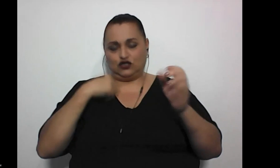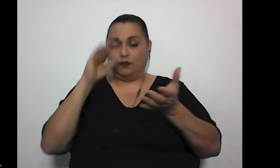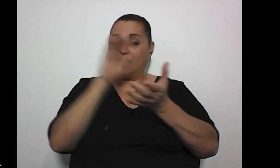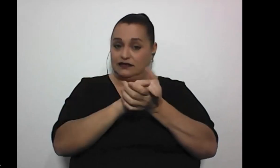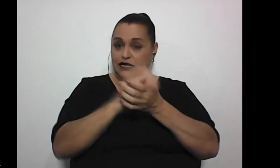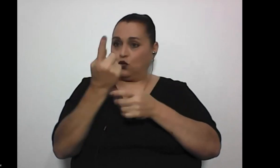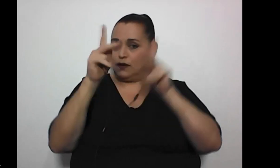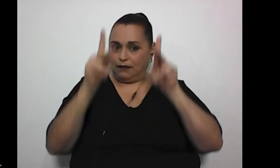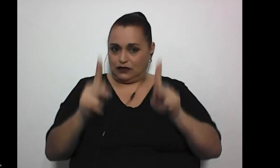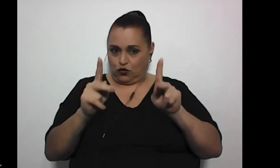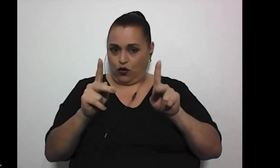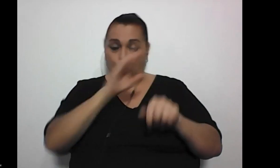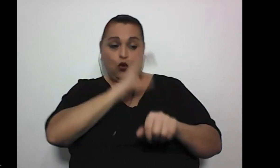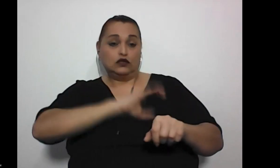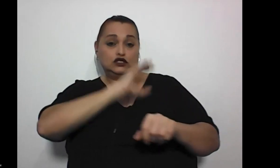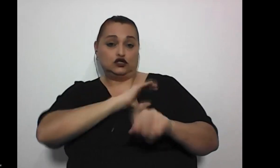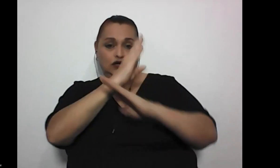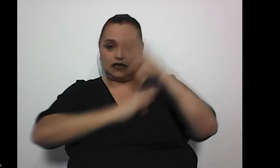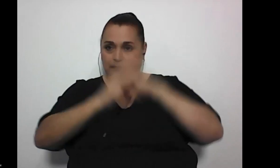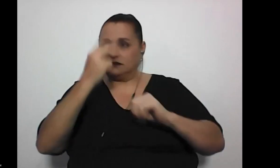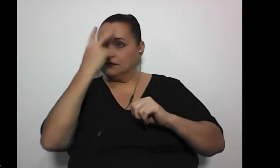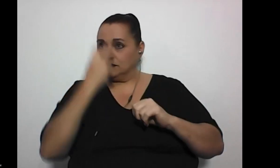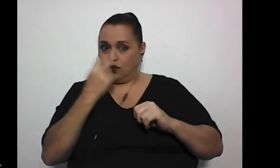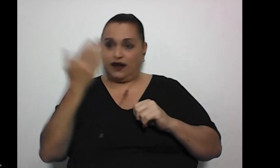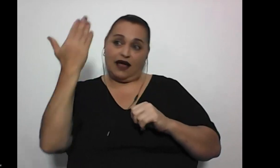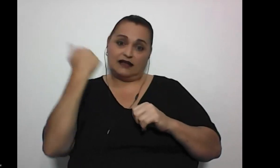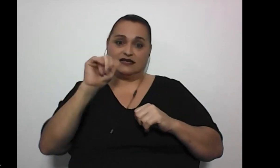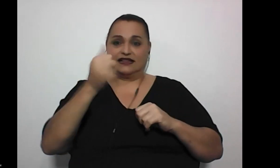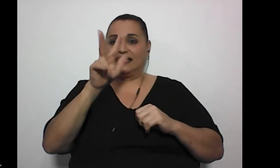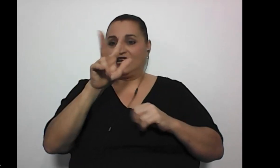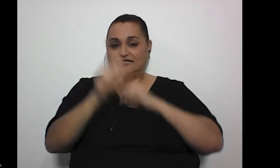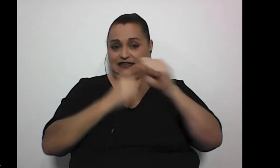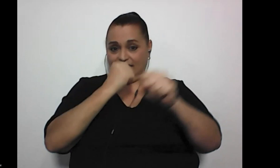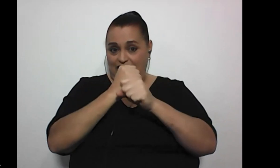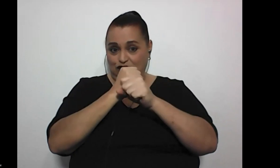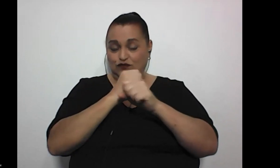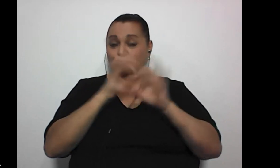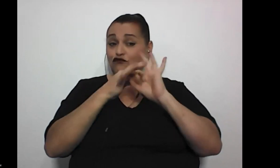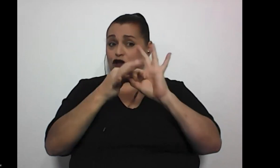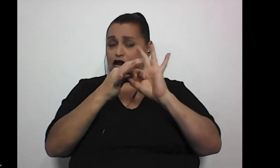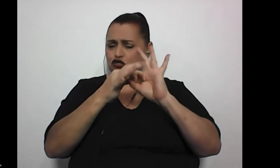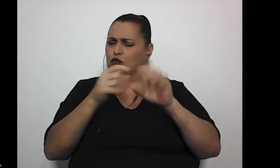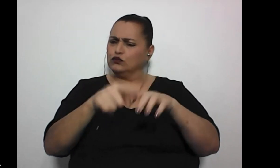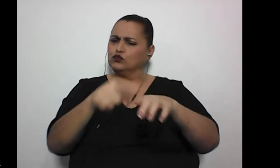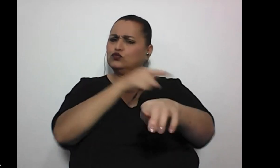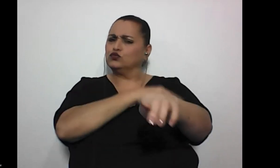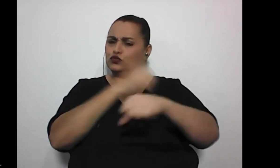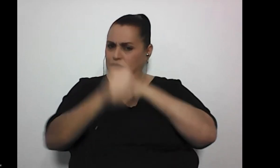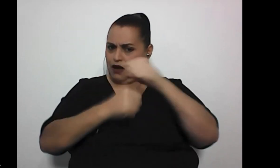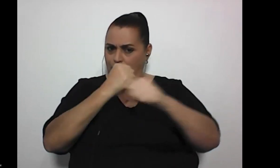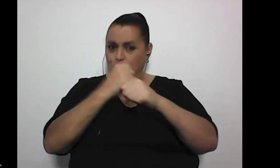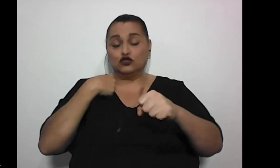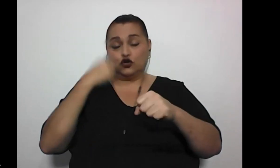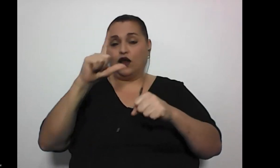persona también en condición de discapacidad visual desde hace 13 años, es una relación bastante larga, soy licenciada en